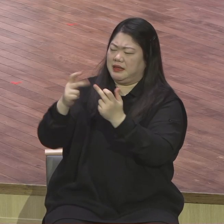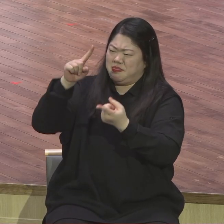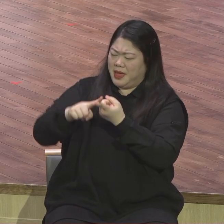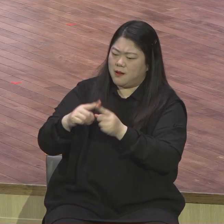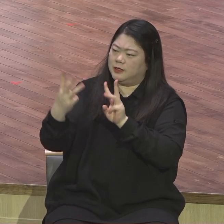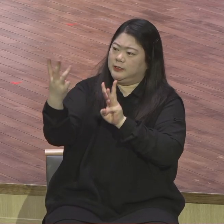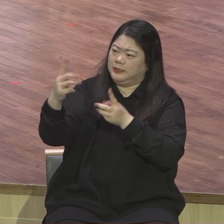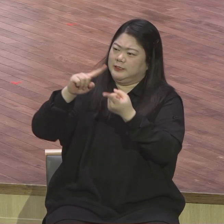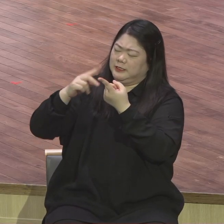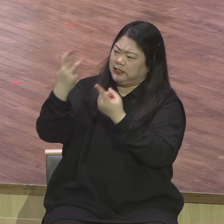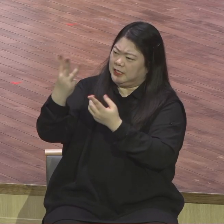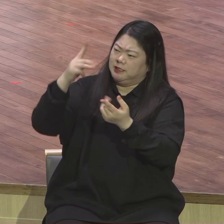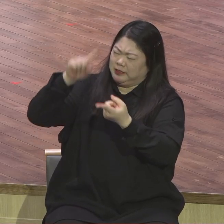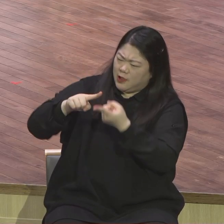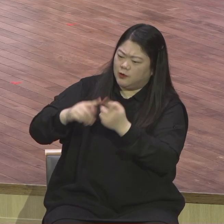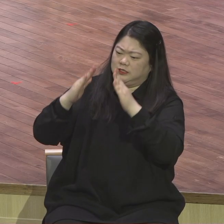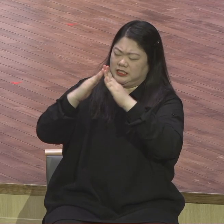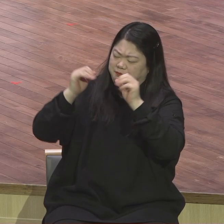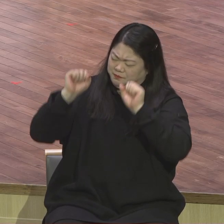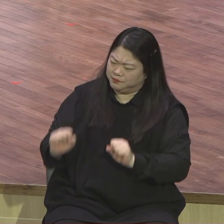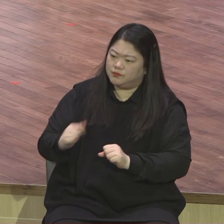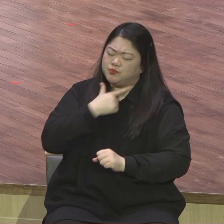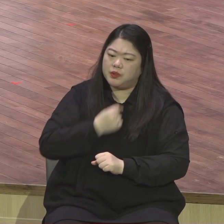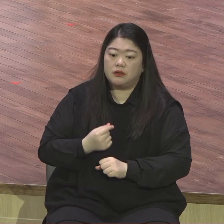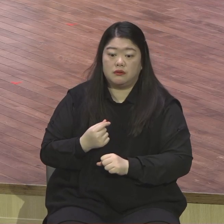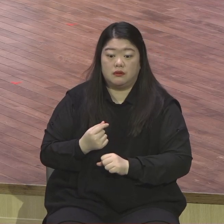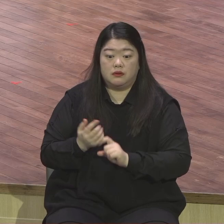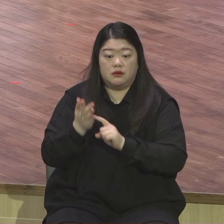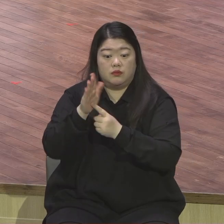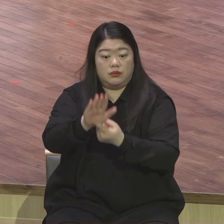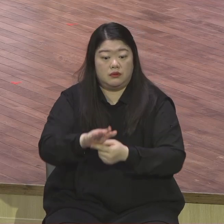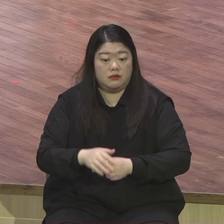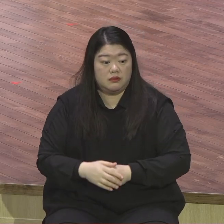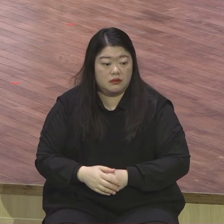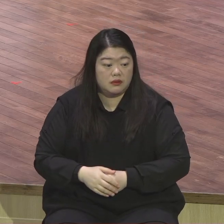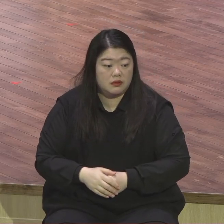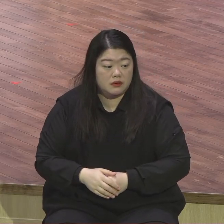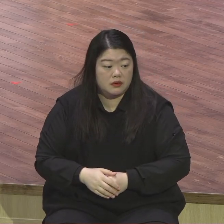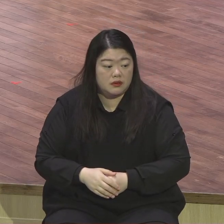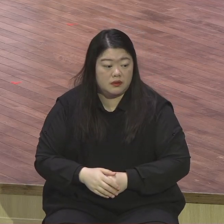둠으로 해내서 약하고 깨울은 종아 책망받은 것처럼